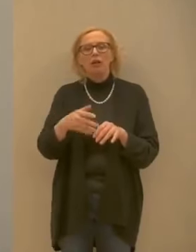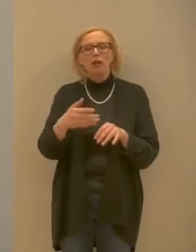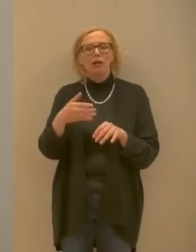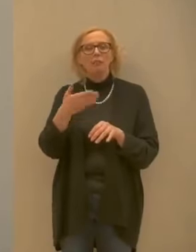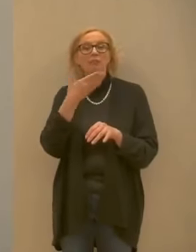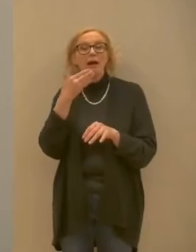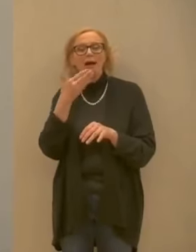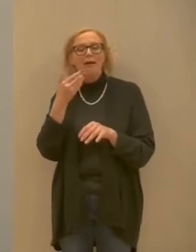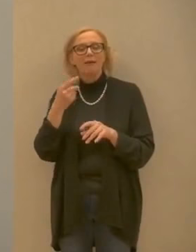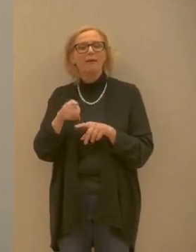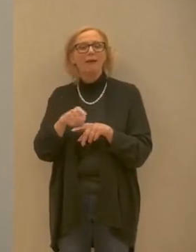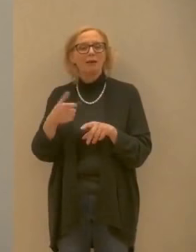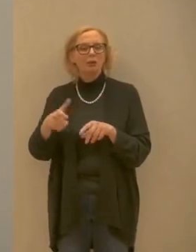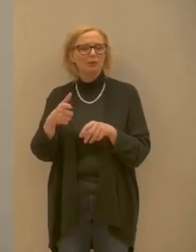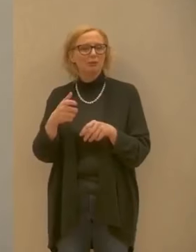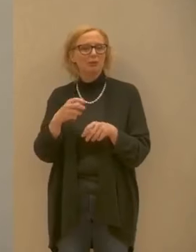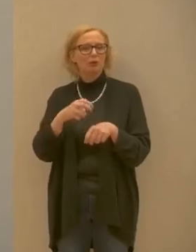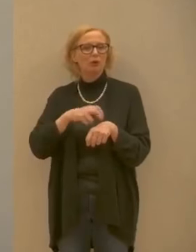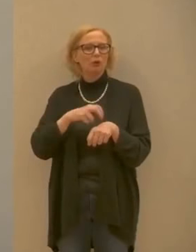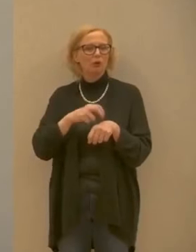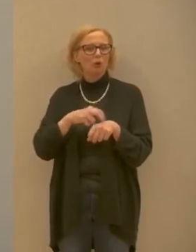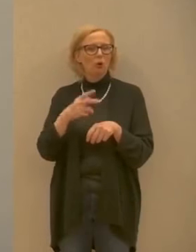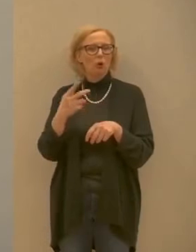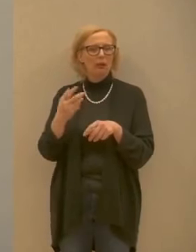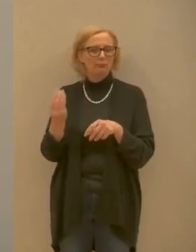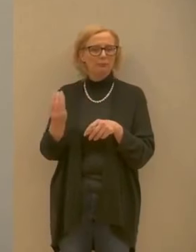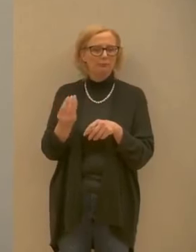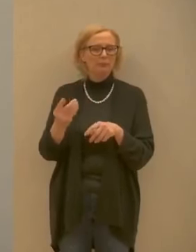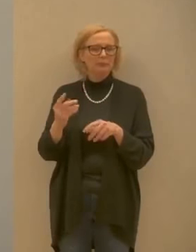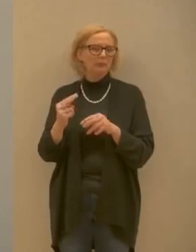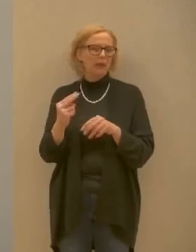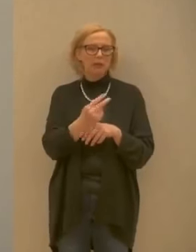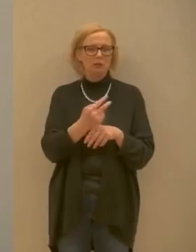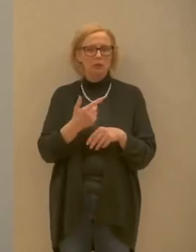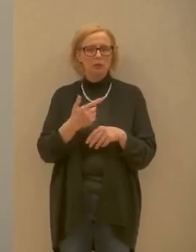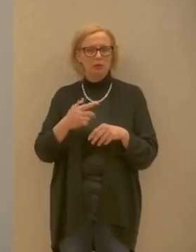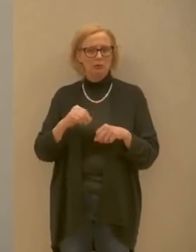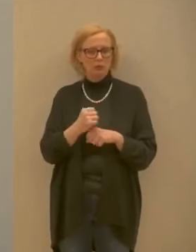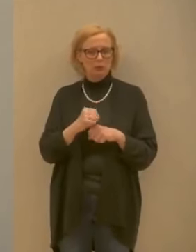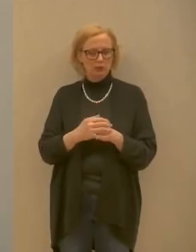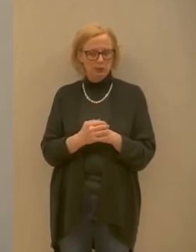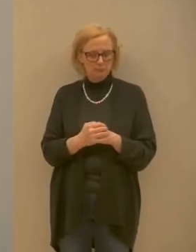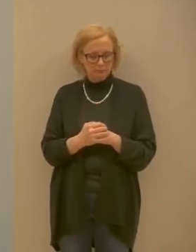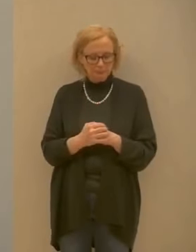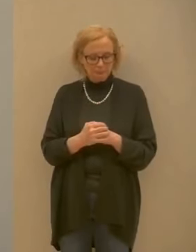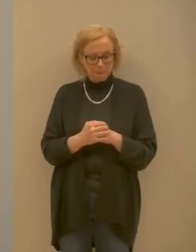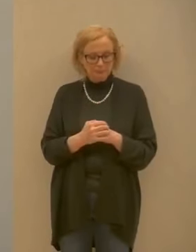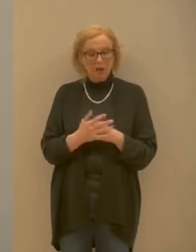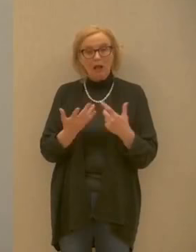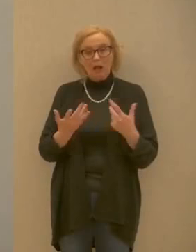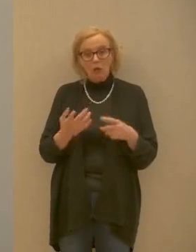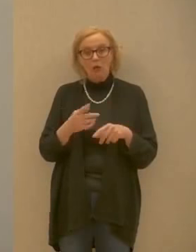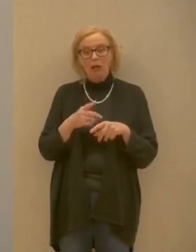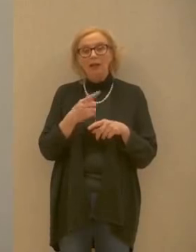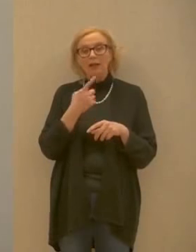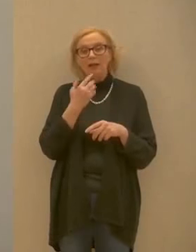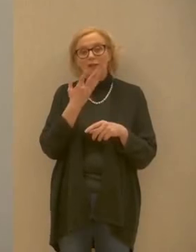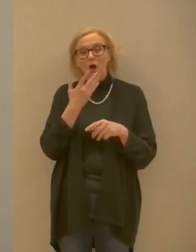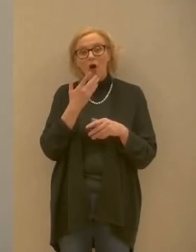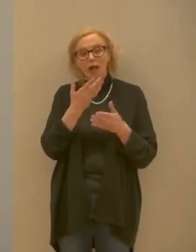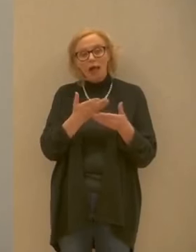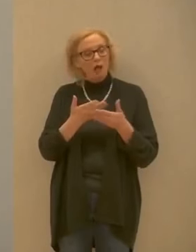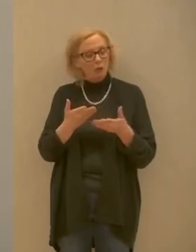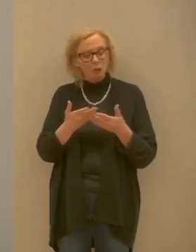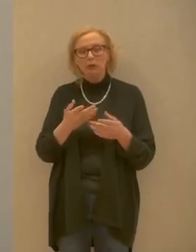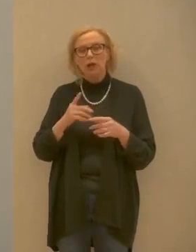i medici preposti quindi la possibilità di dare un aiuto concreto c'è per tutti e noi confidiamo anche in